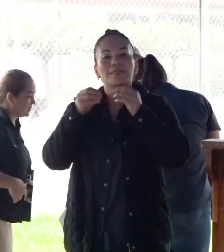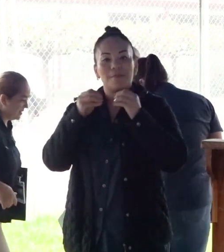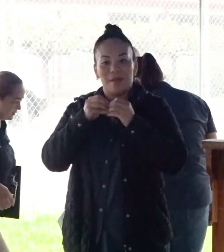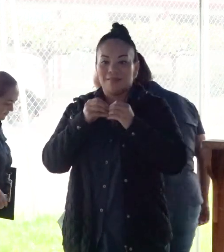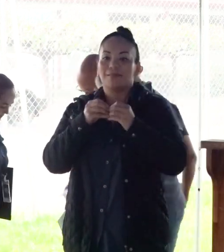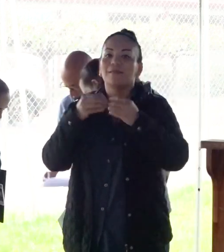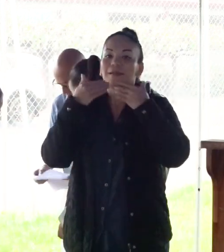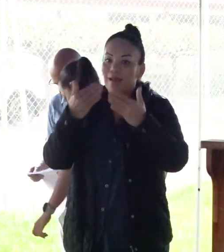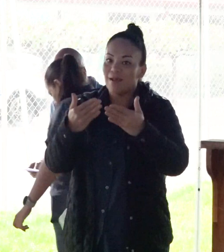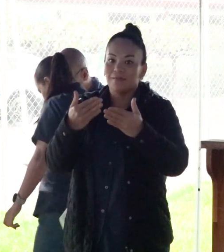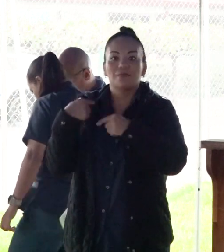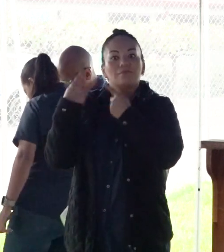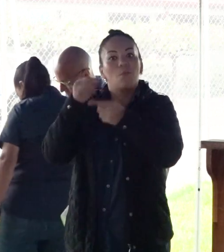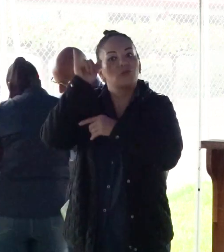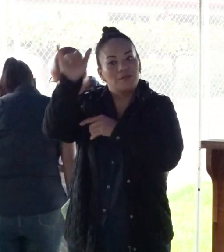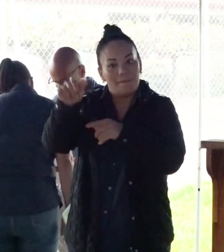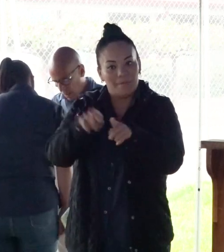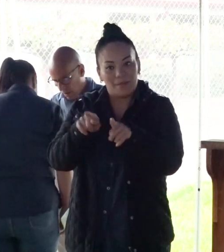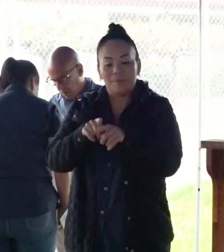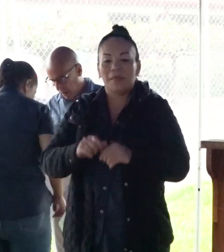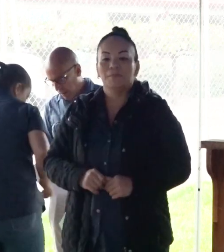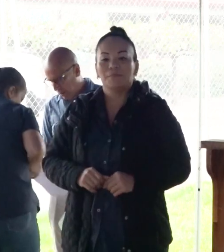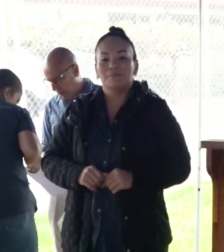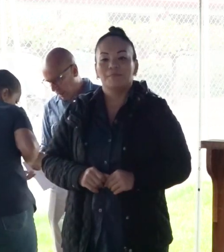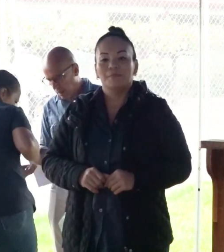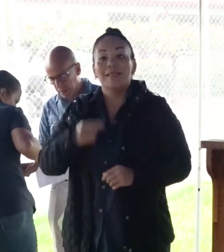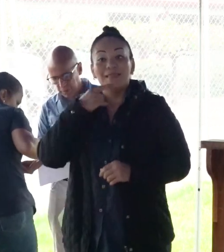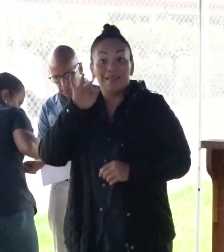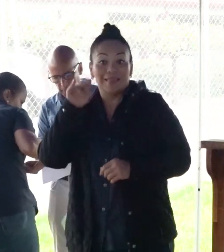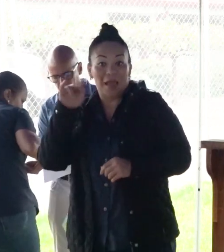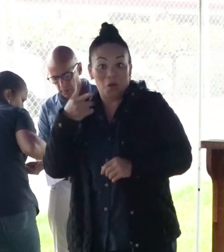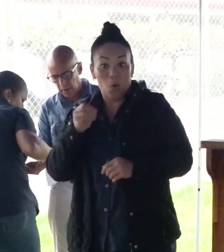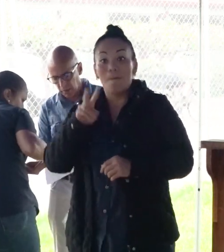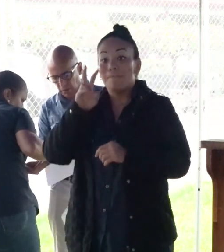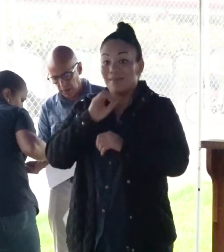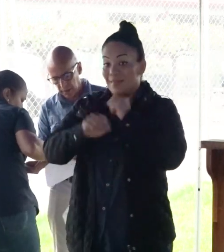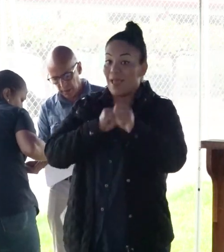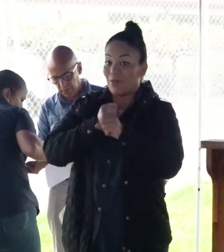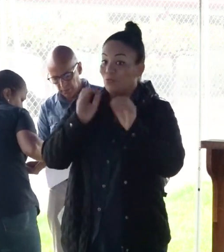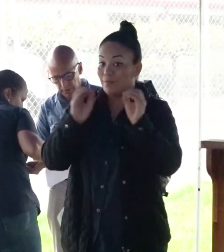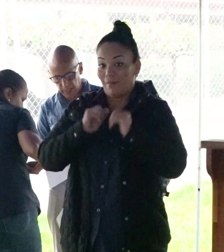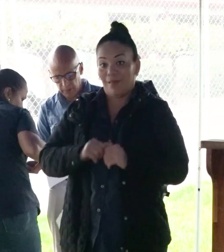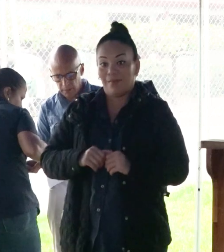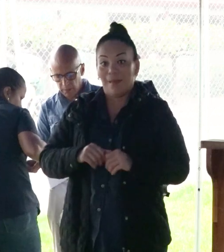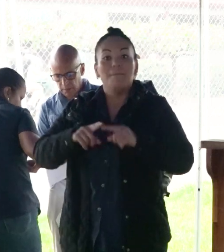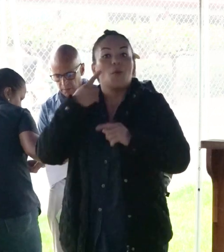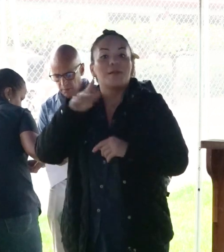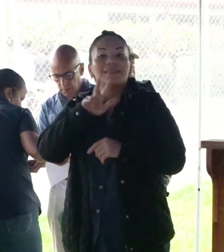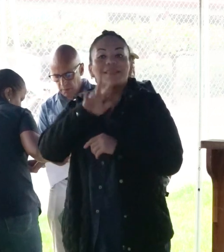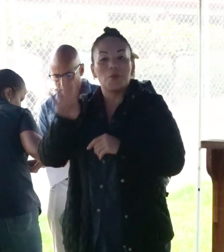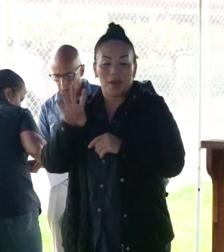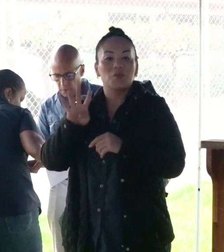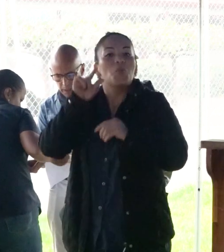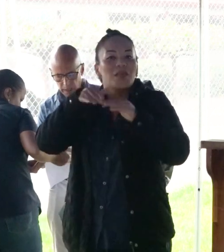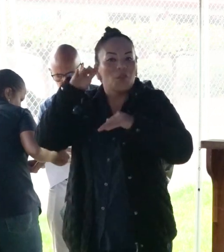pero gracias por siempre también. Dice el tango que 20 años no es nada, de pareciera que 34 es un